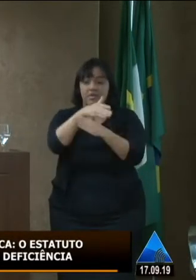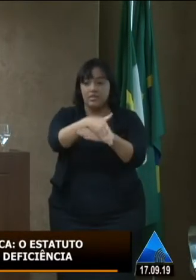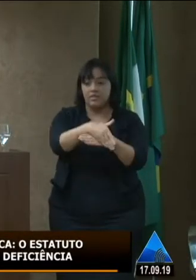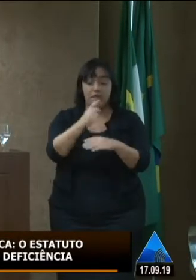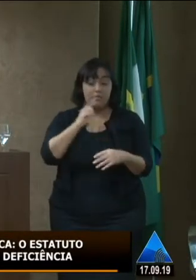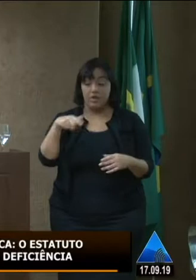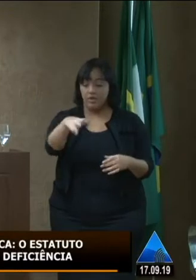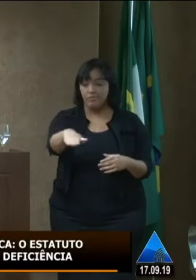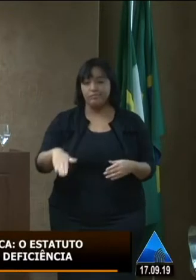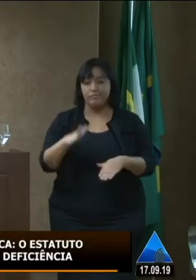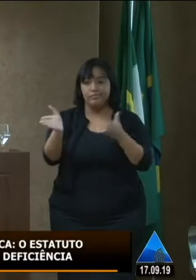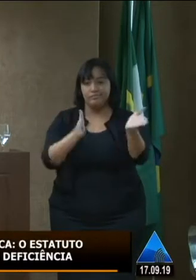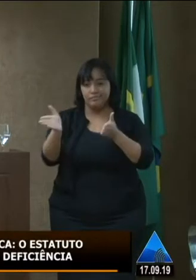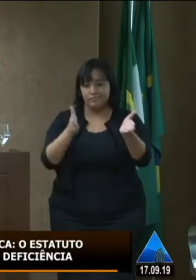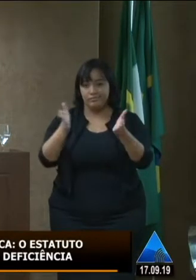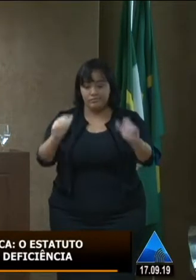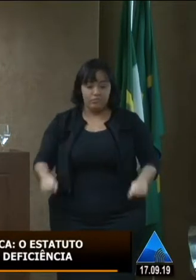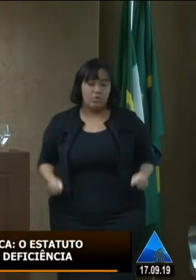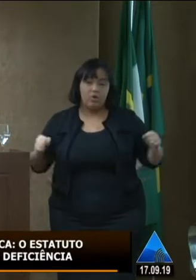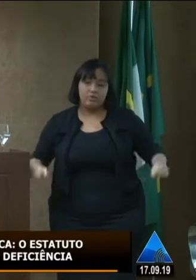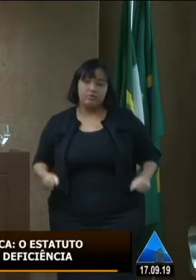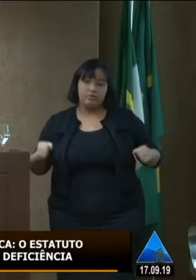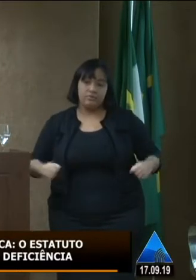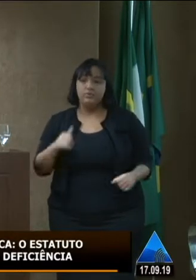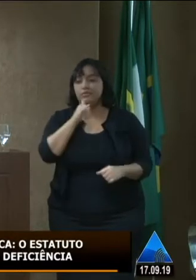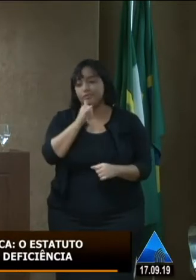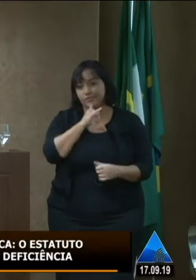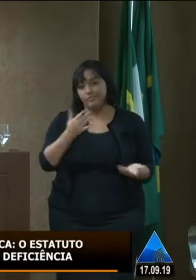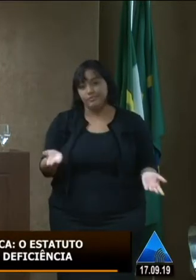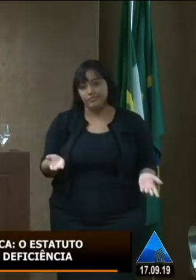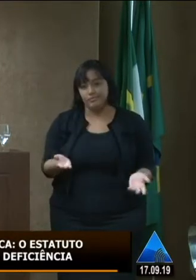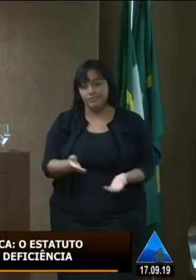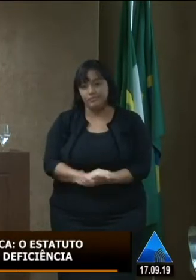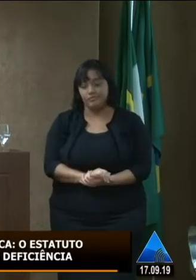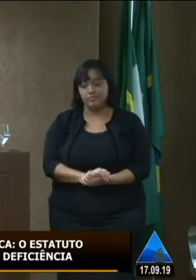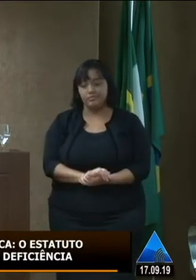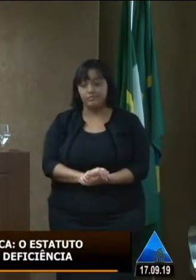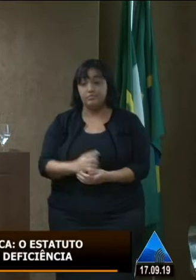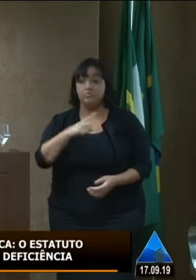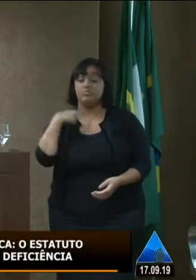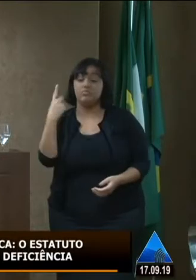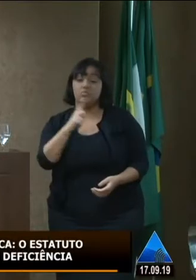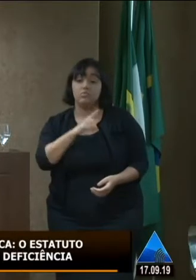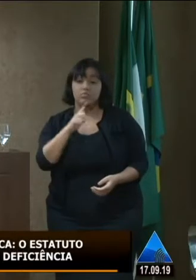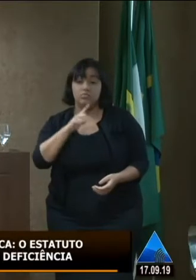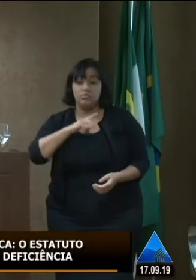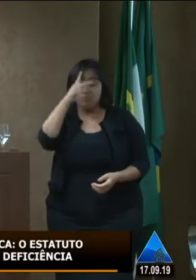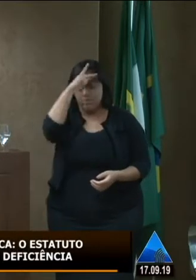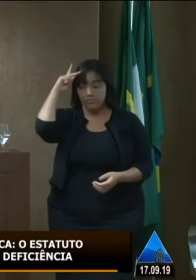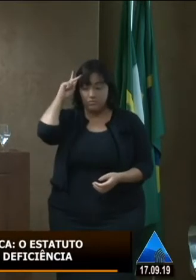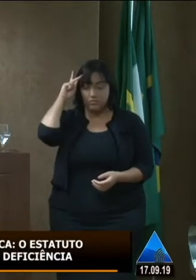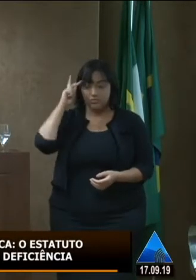porque não tem acessibilidade para o cadeirante por exemplo nós temos uma pessoa